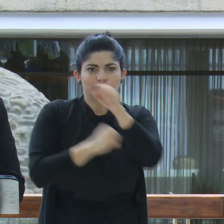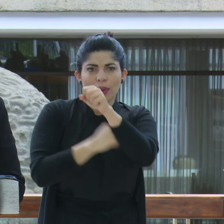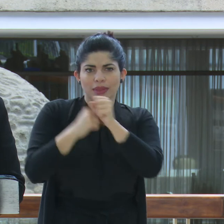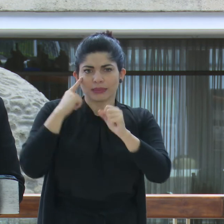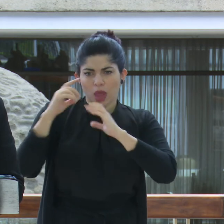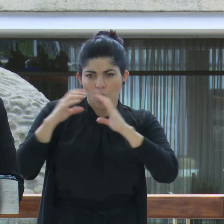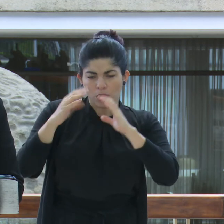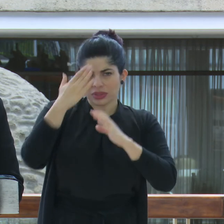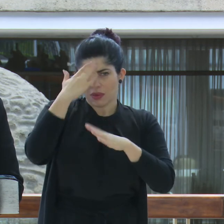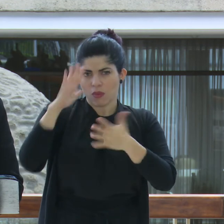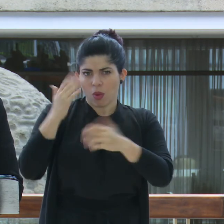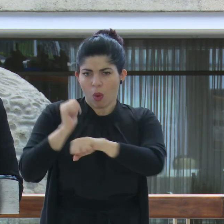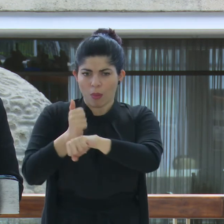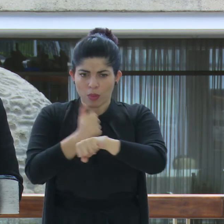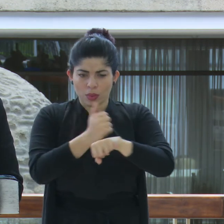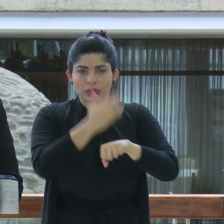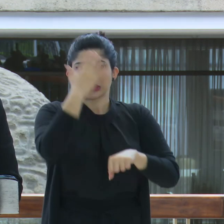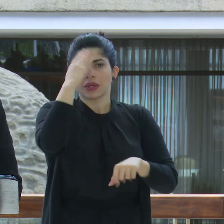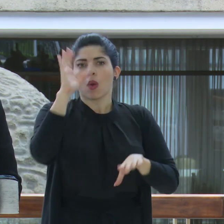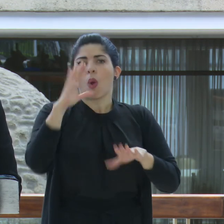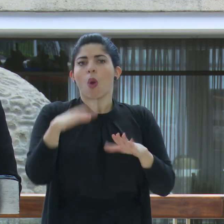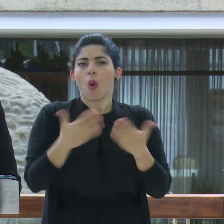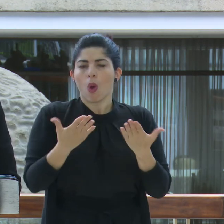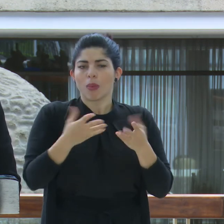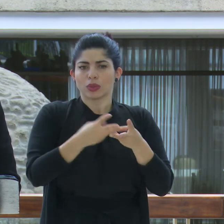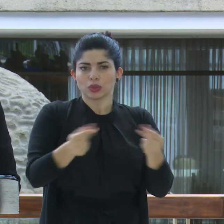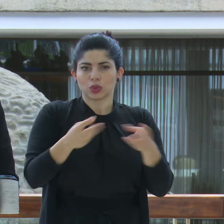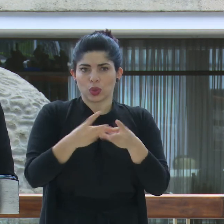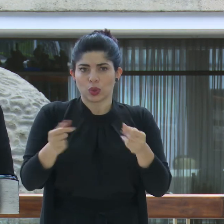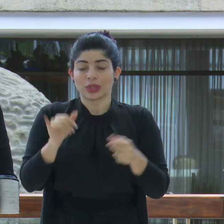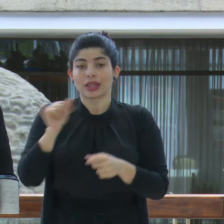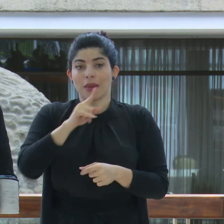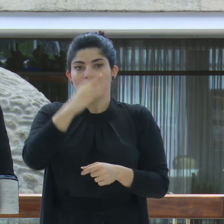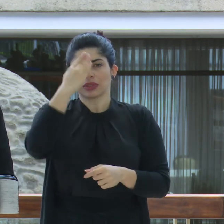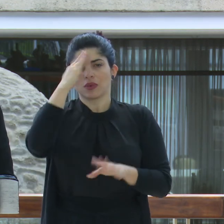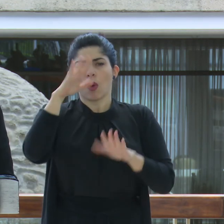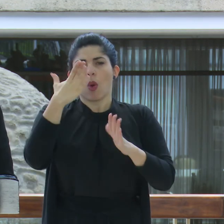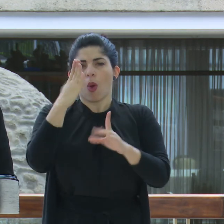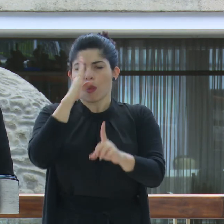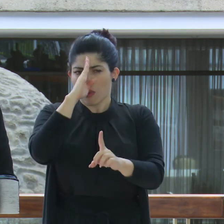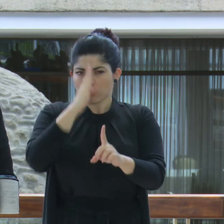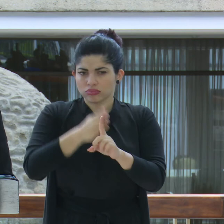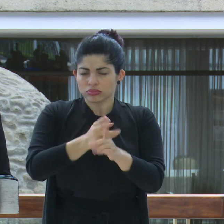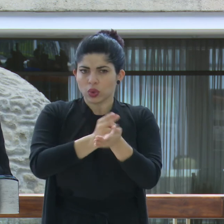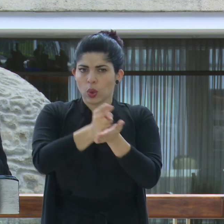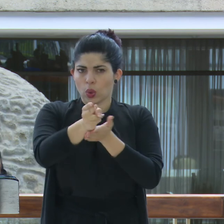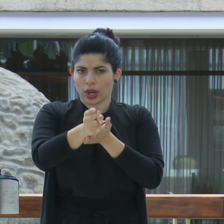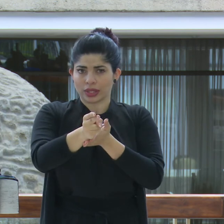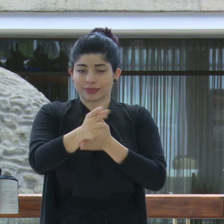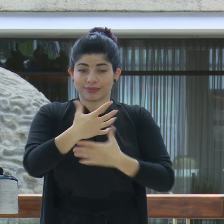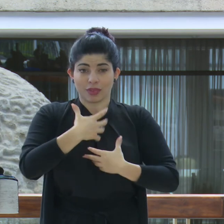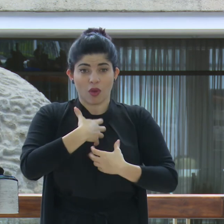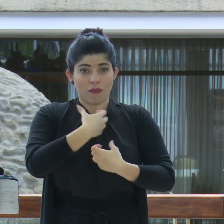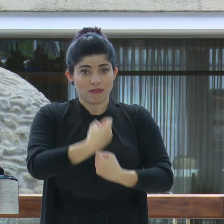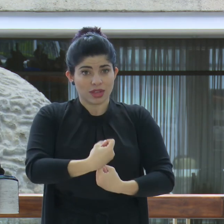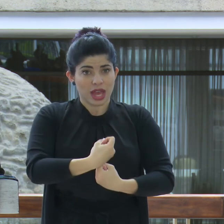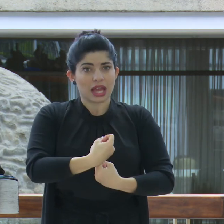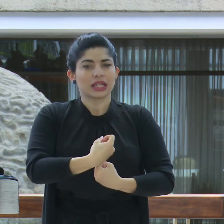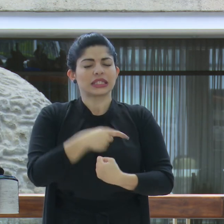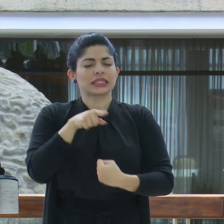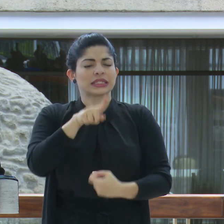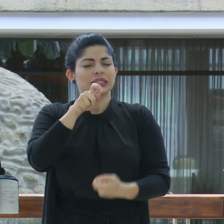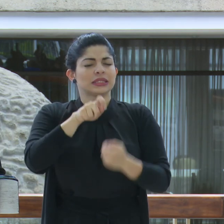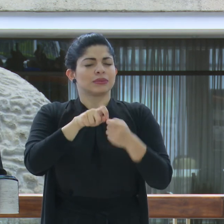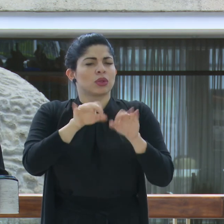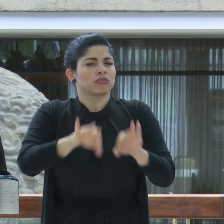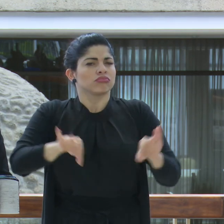construir soluciones y, sobre todo, sabe ser leal y franco. La confianza es el